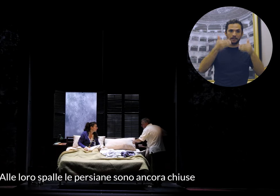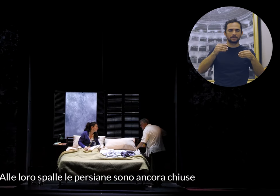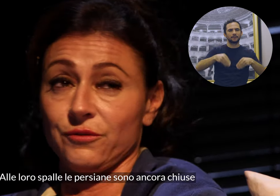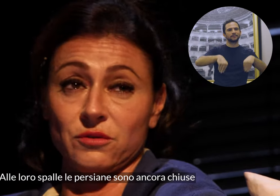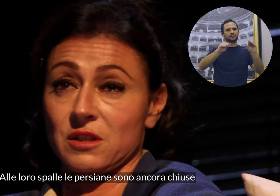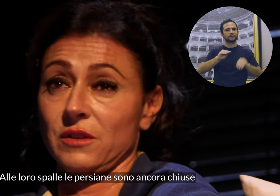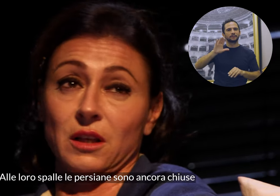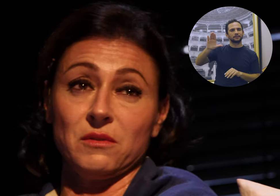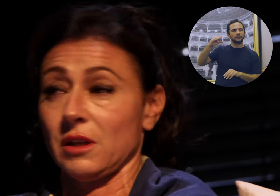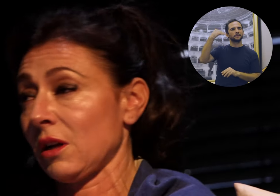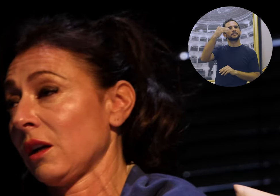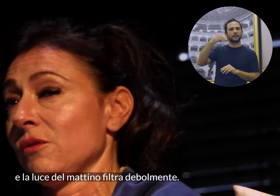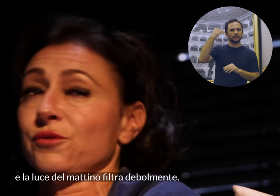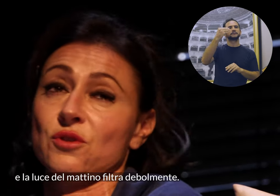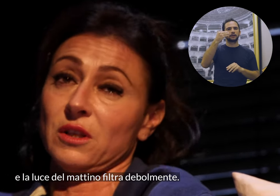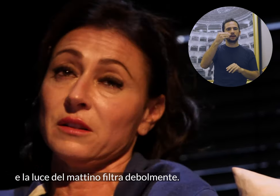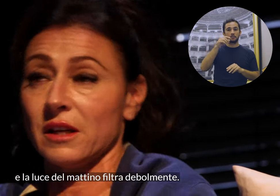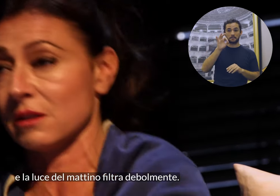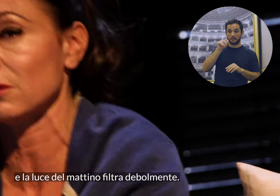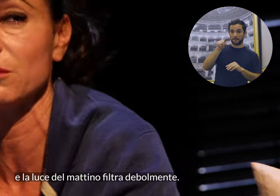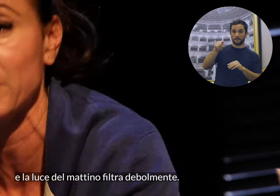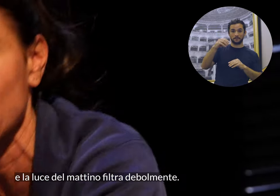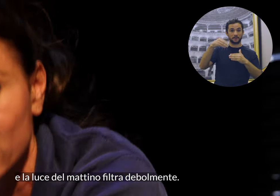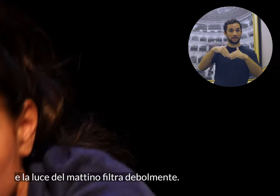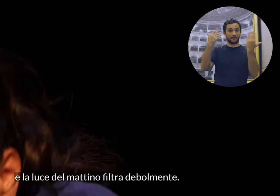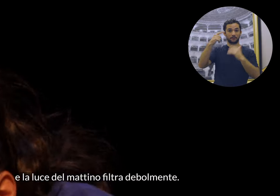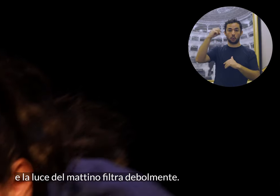sono ancora chiuse e la luce del mattino filtra debolmente.